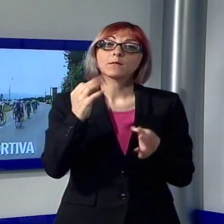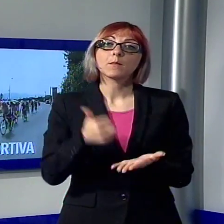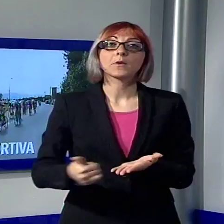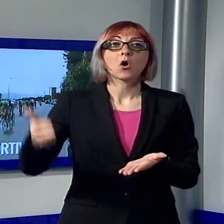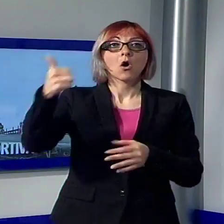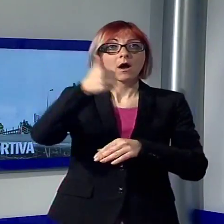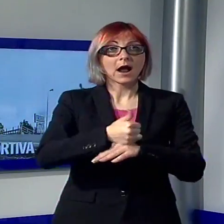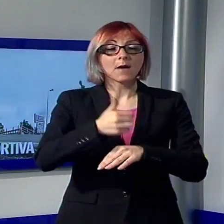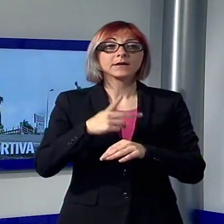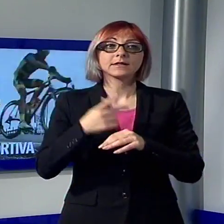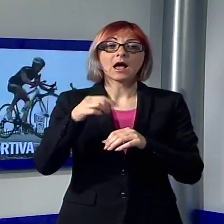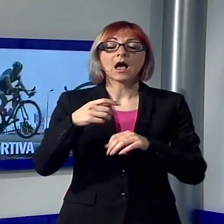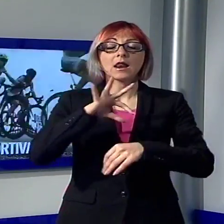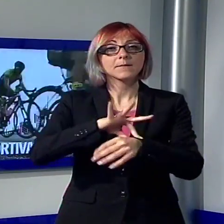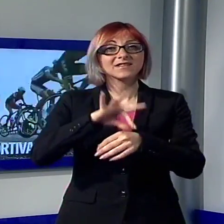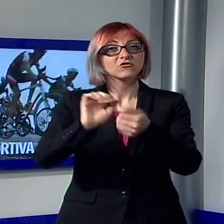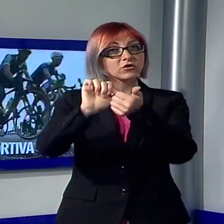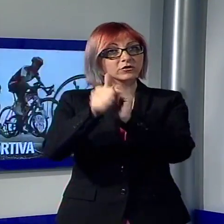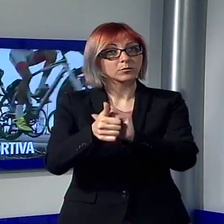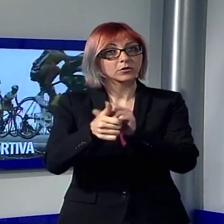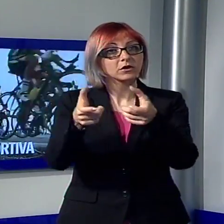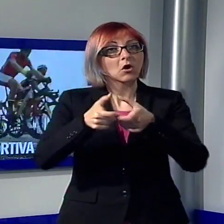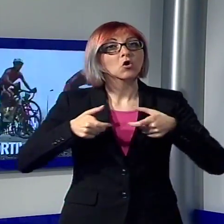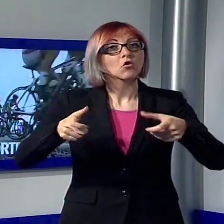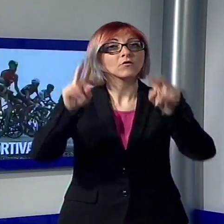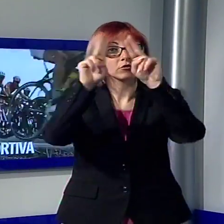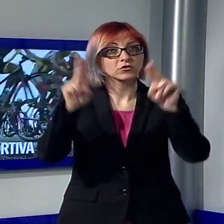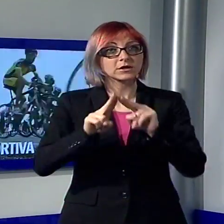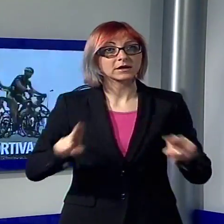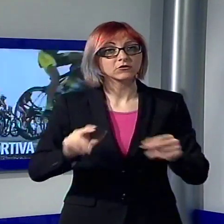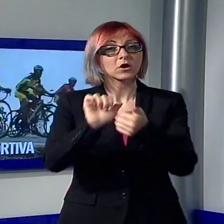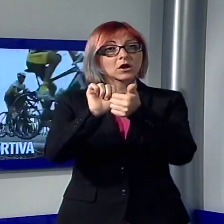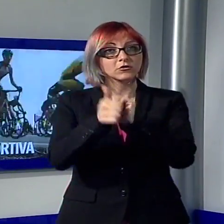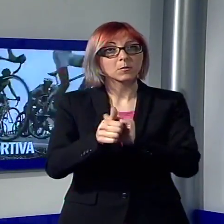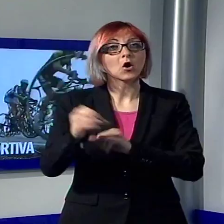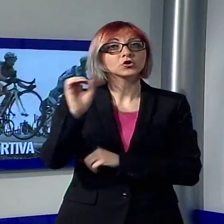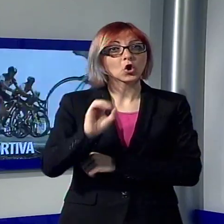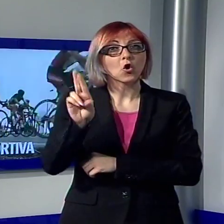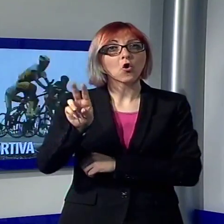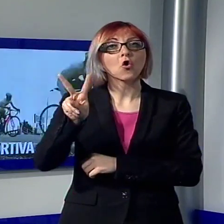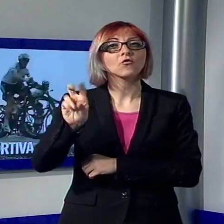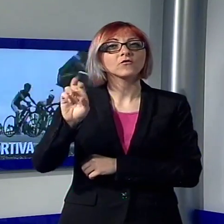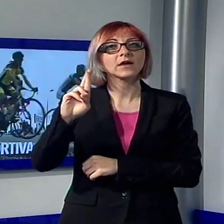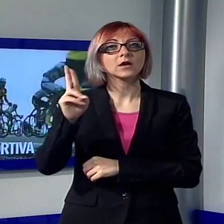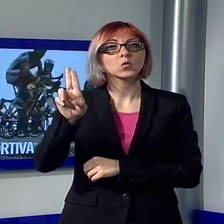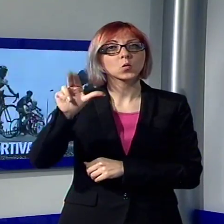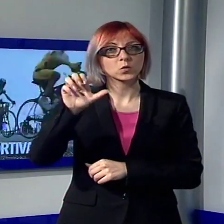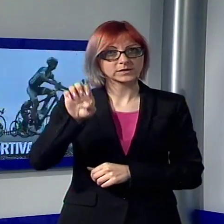convegno internazionale Sport Overuse, tra i relatori e anche il responsabile sanitario dell'Inter. In primo